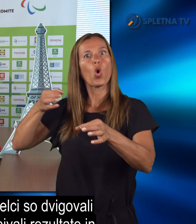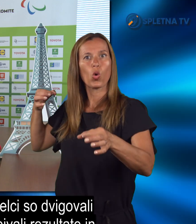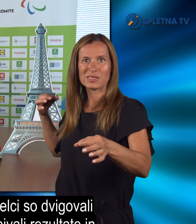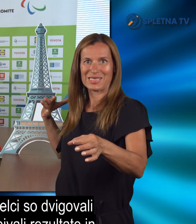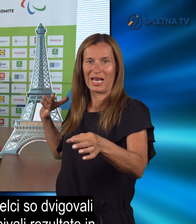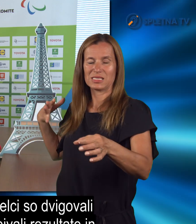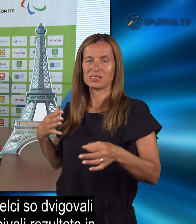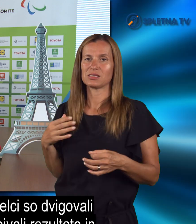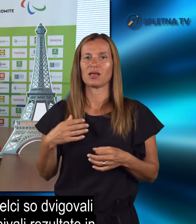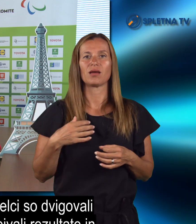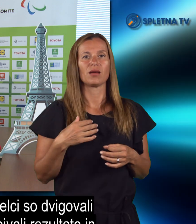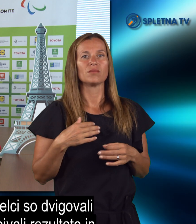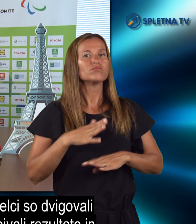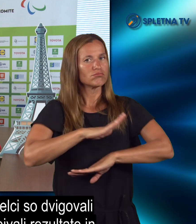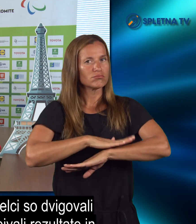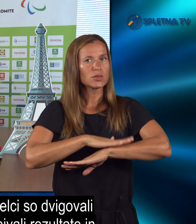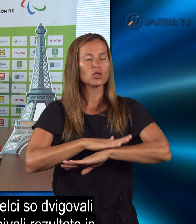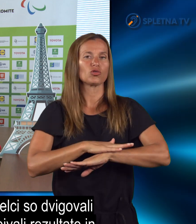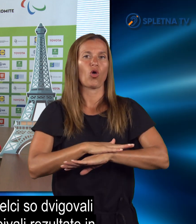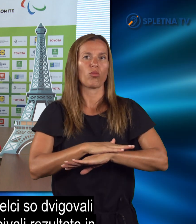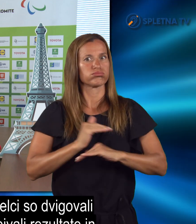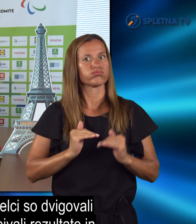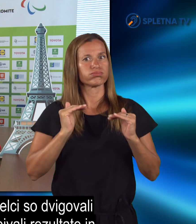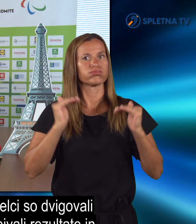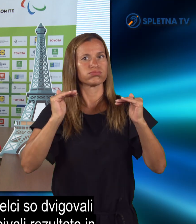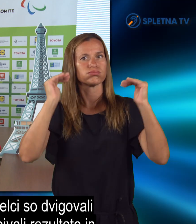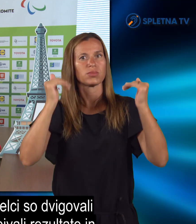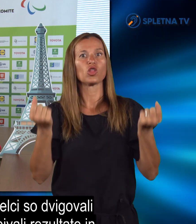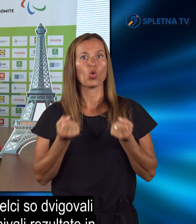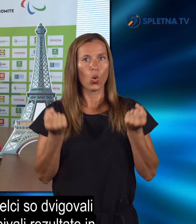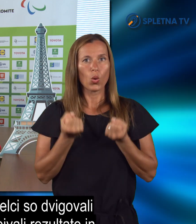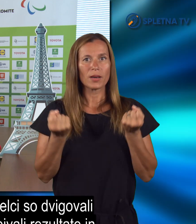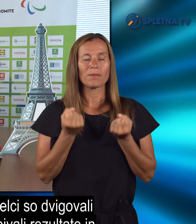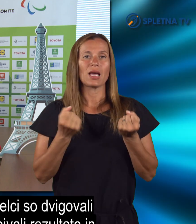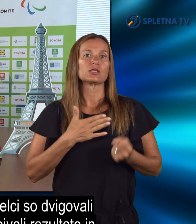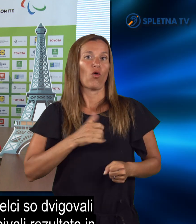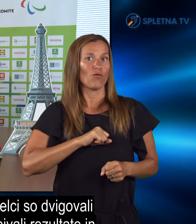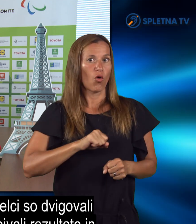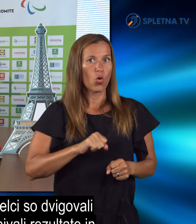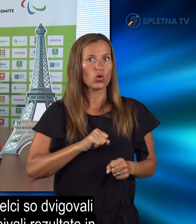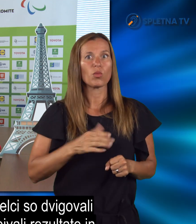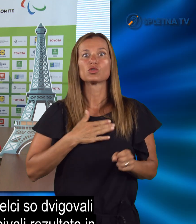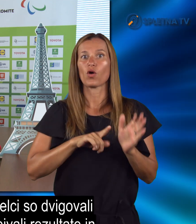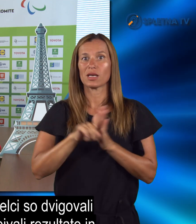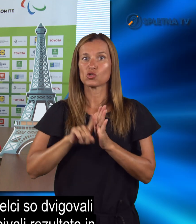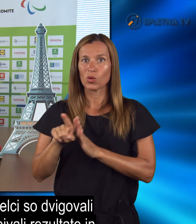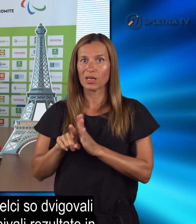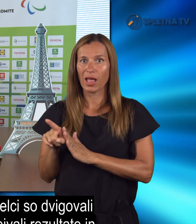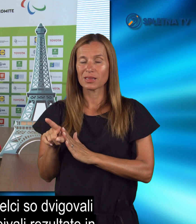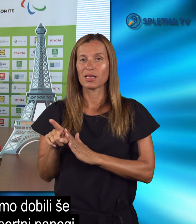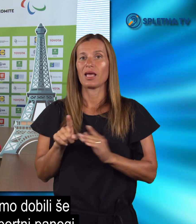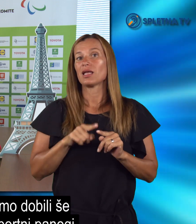pridno pridobivali, dvigovali svoje norme, svoje formo, svoje